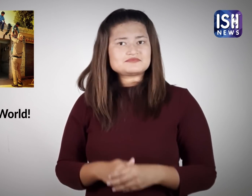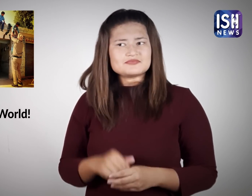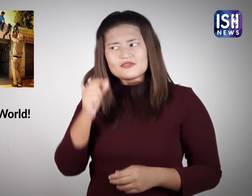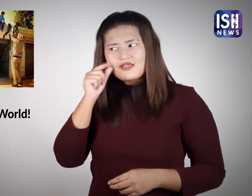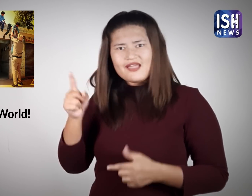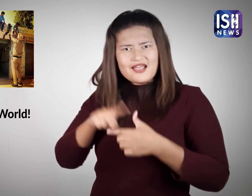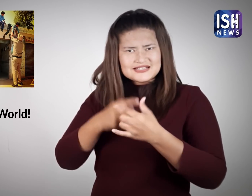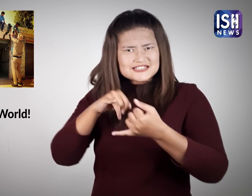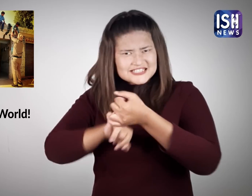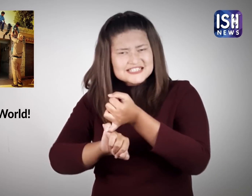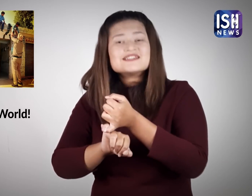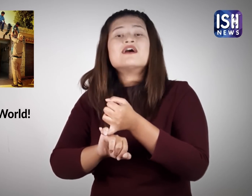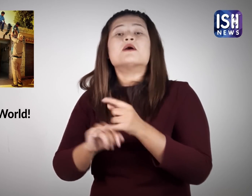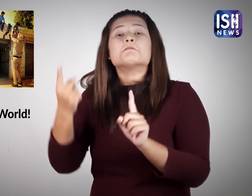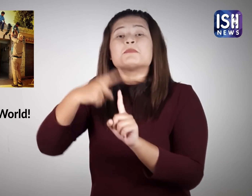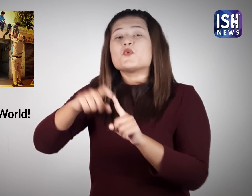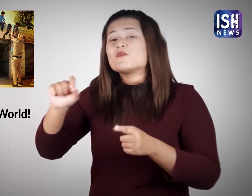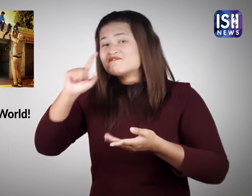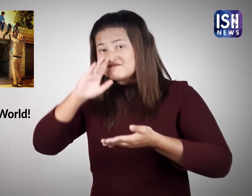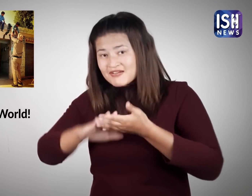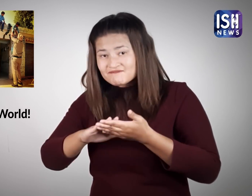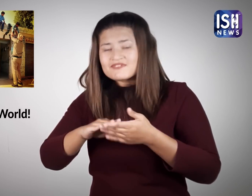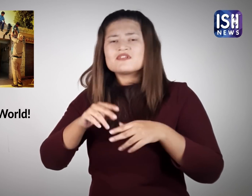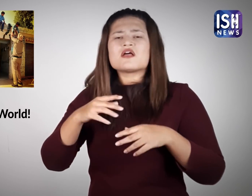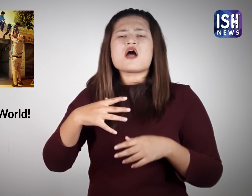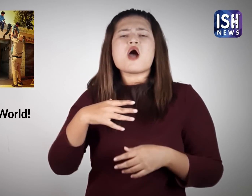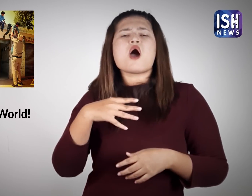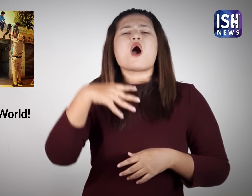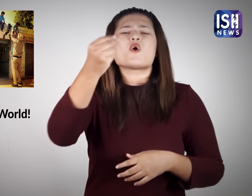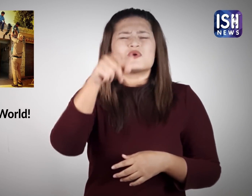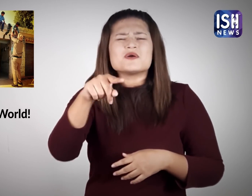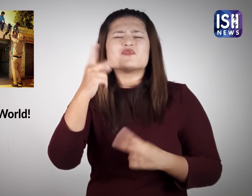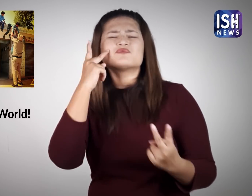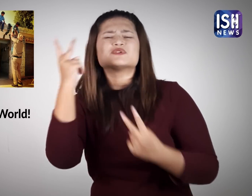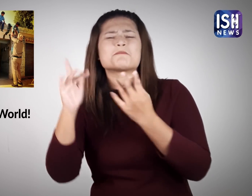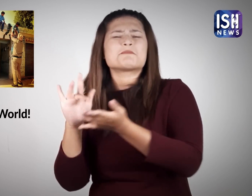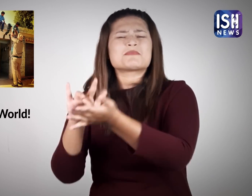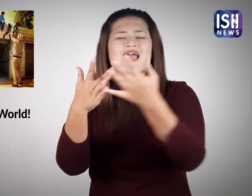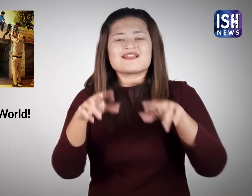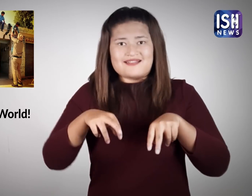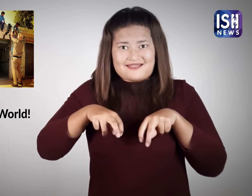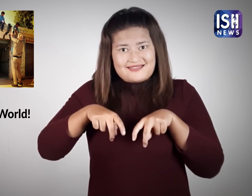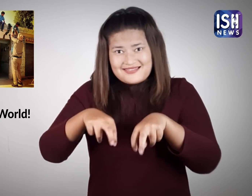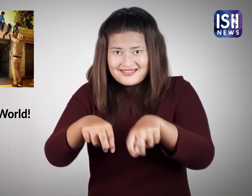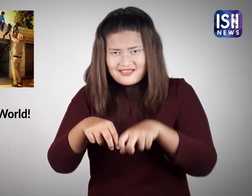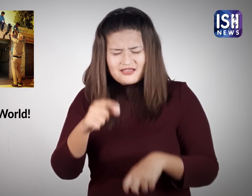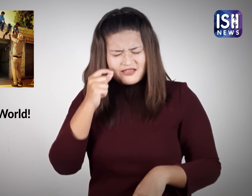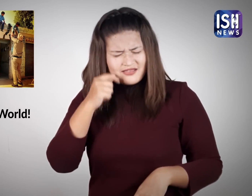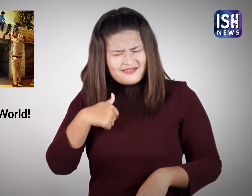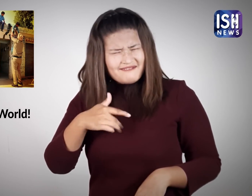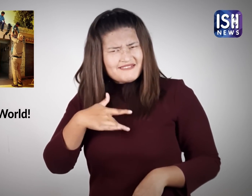इस जोडे ने कहा कि जब भी वे बाहर जाते हैं तो वे मशूर हस्तियों की तरह ध्यान आकर्शित करते हैं